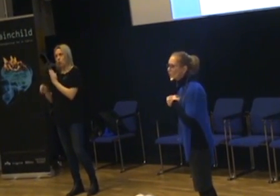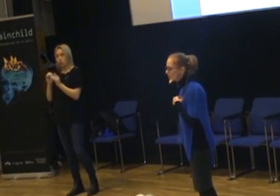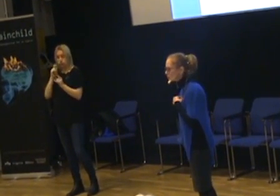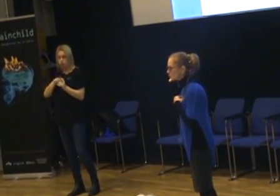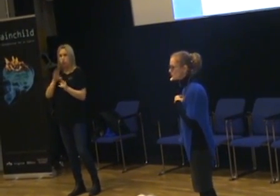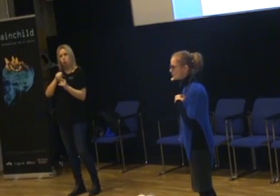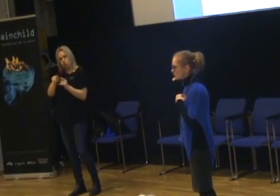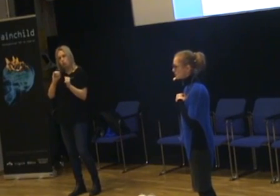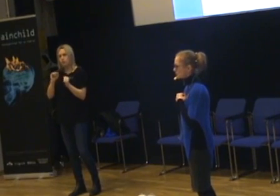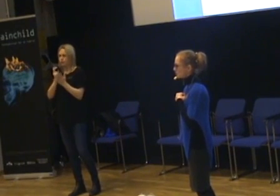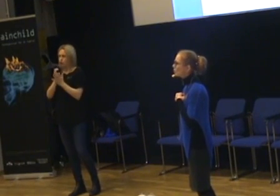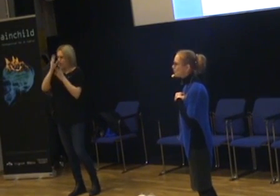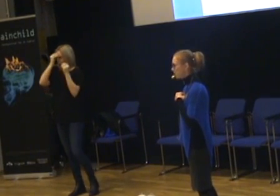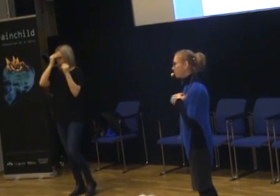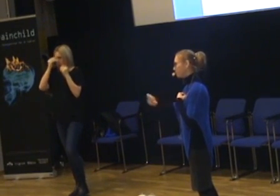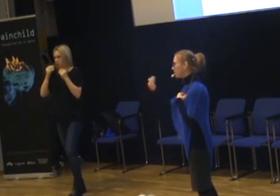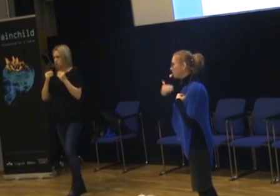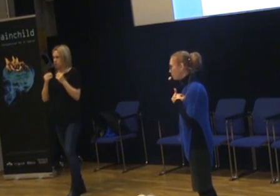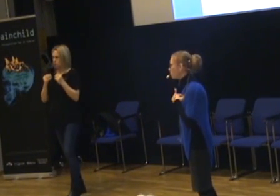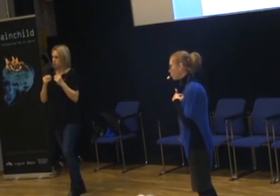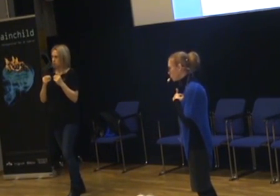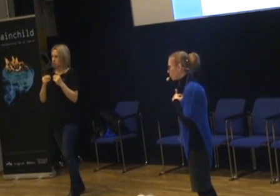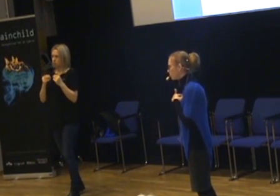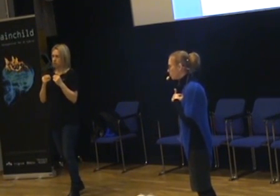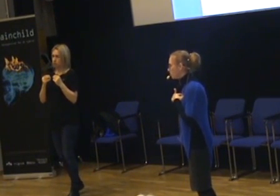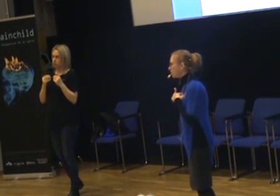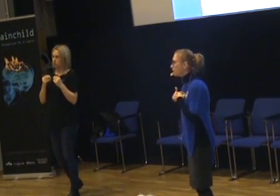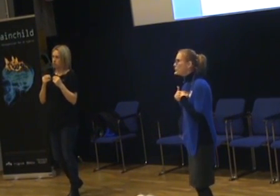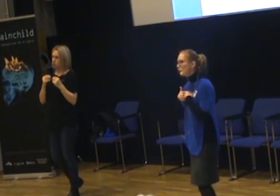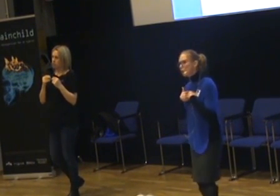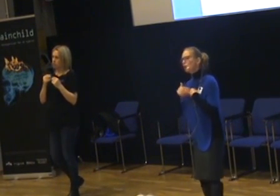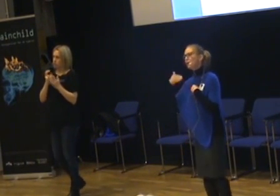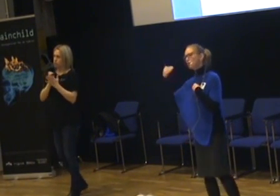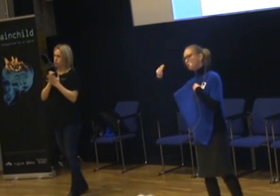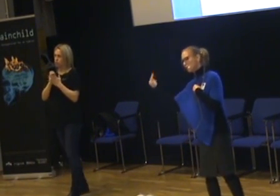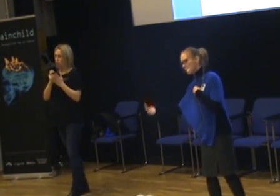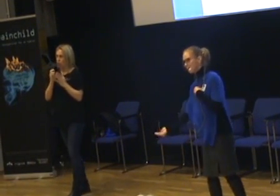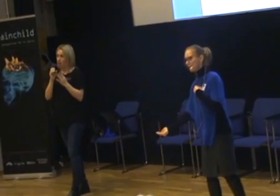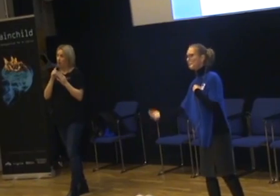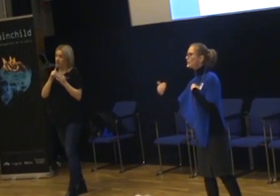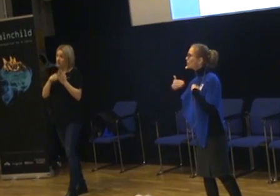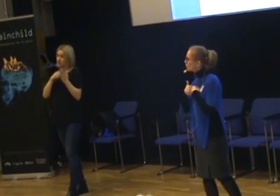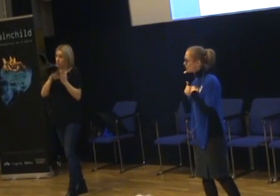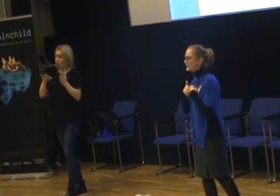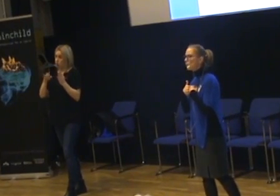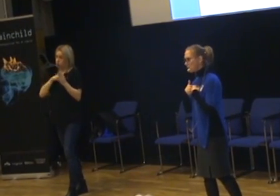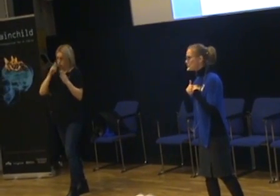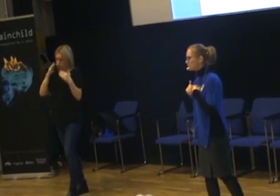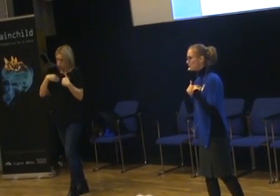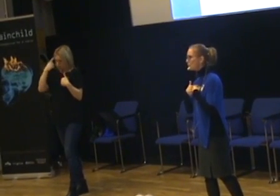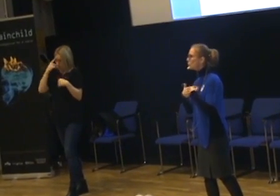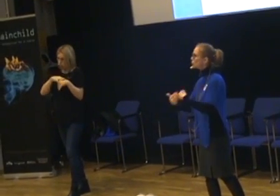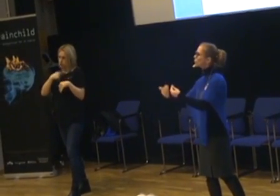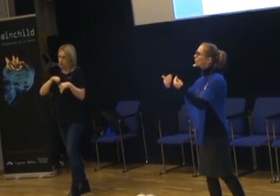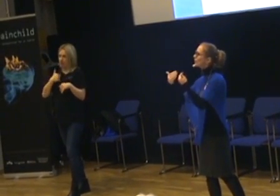det är att de gör det för sin skull. Om de är mer, jag tänker mer på mig själv. Många barn har lättare att tänka på andra. Men en del barn tänker bara